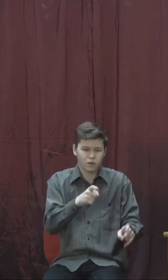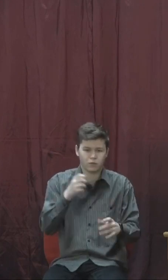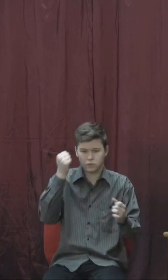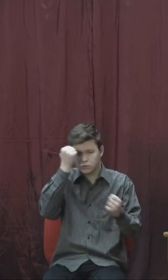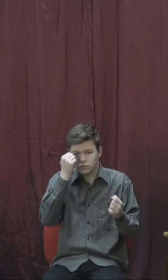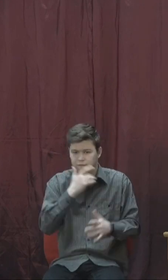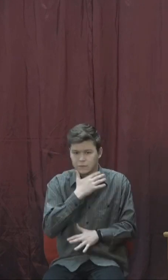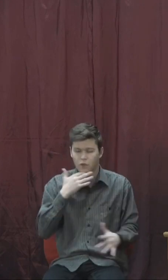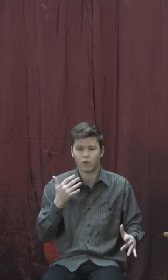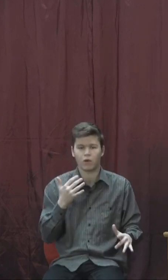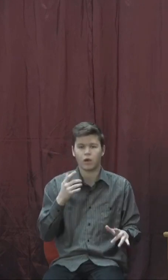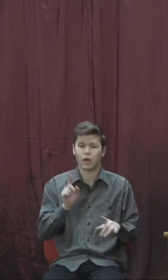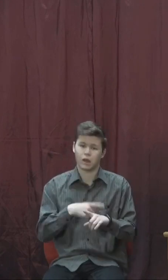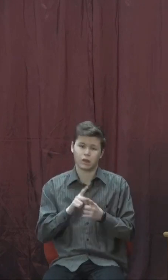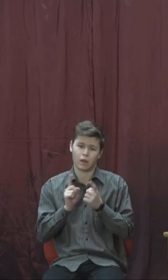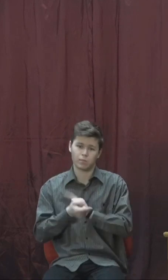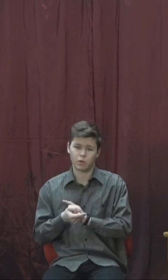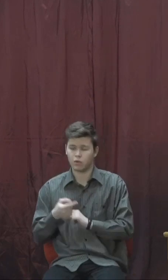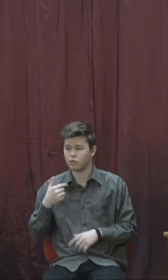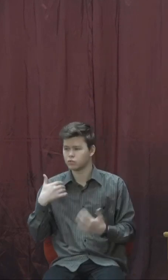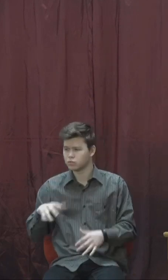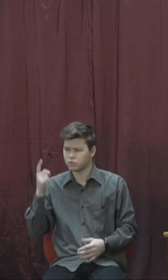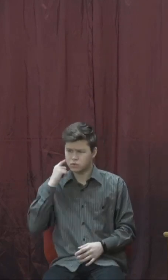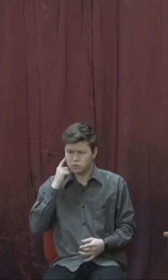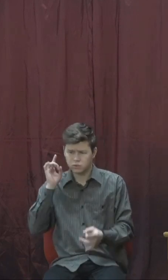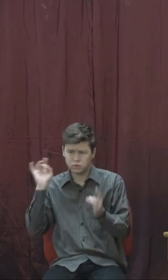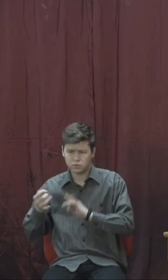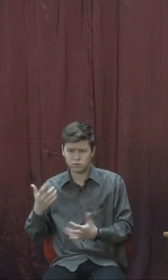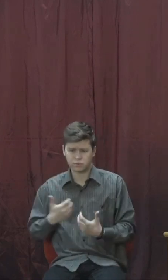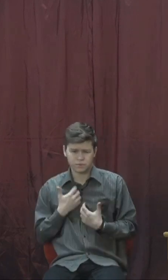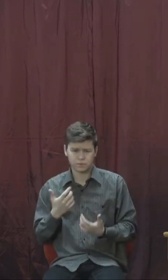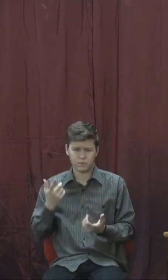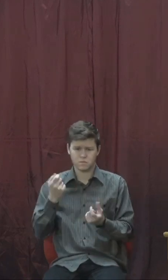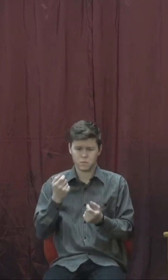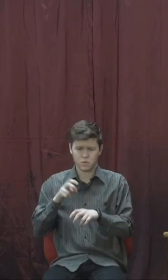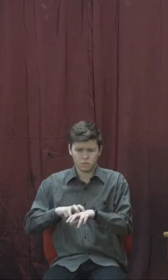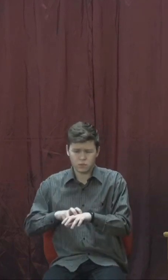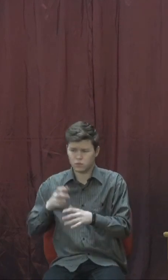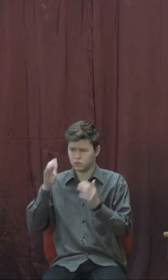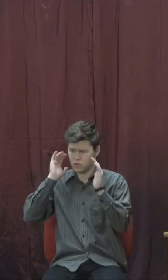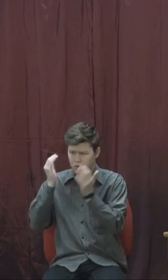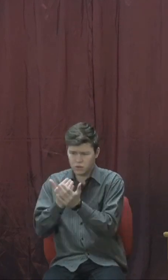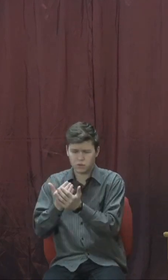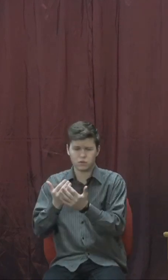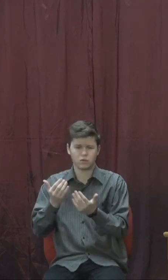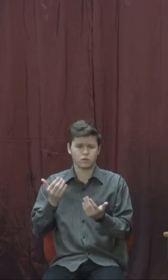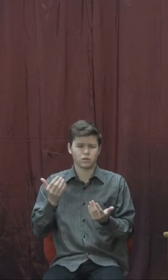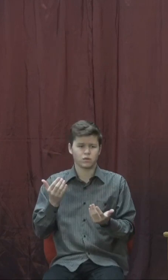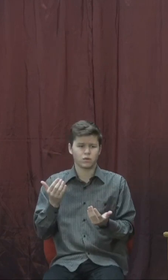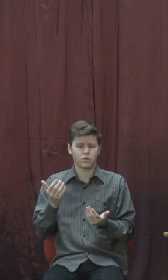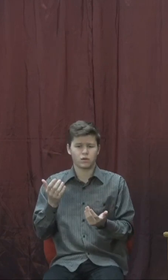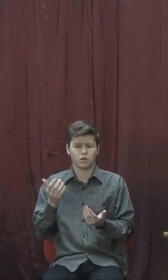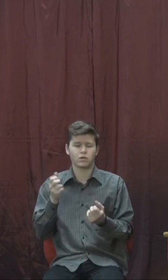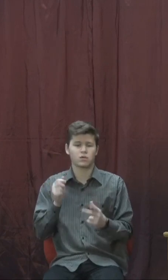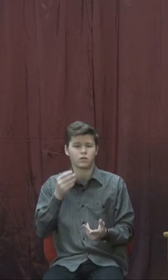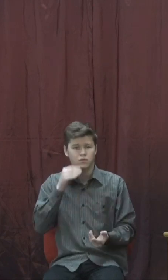такі тривожні думки, тривожні слухи, коли всі закриваються? І